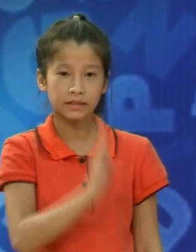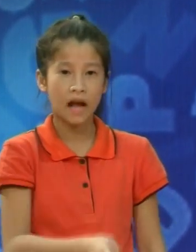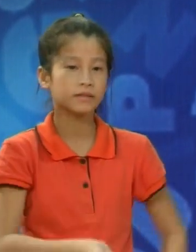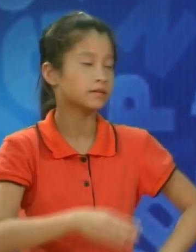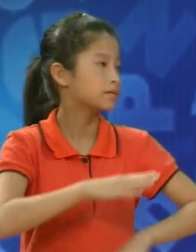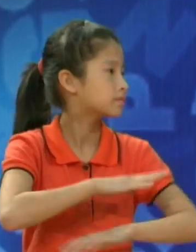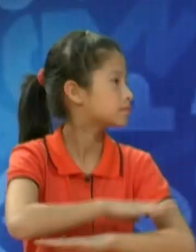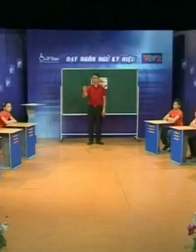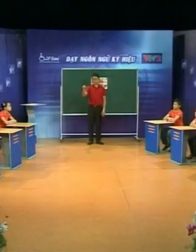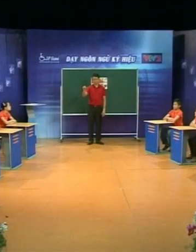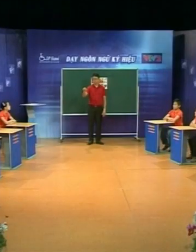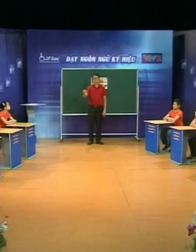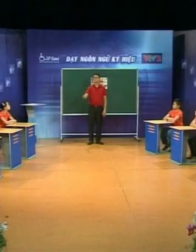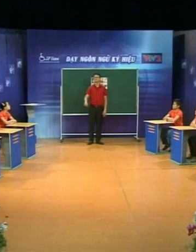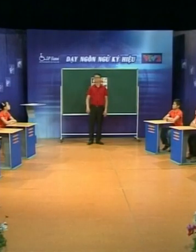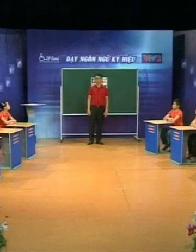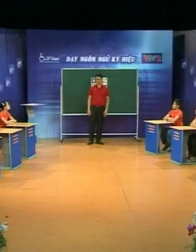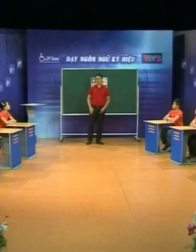Bạn Hà còn là người thật thà nữa À đúng rồi đấy